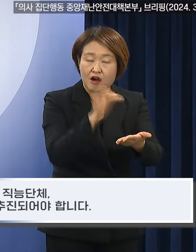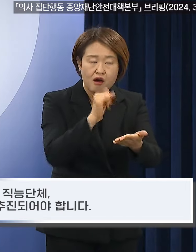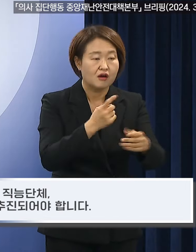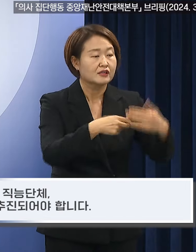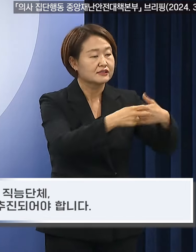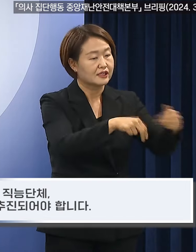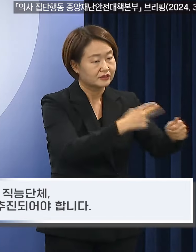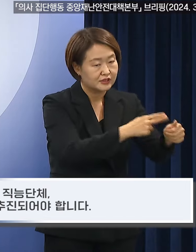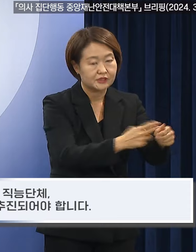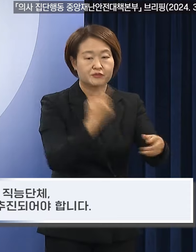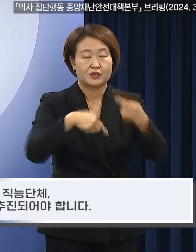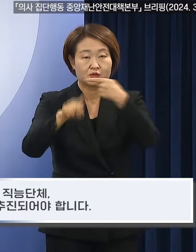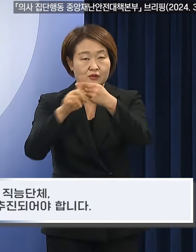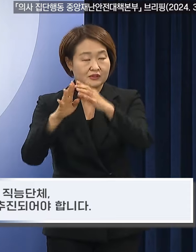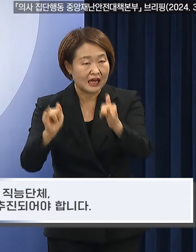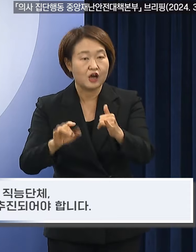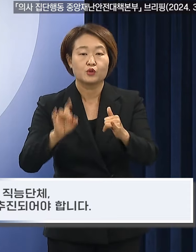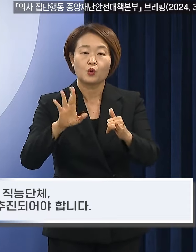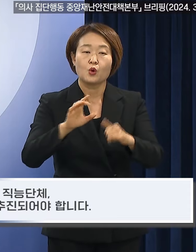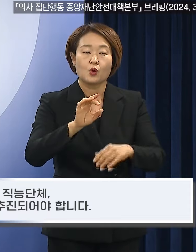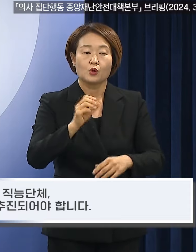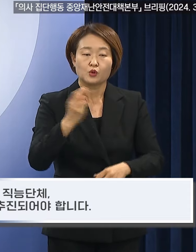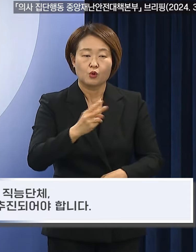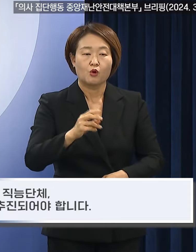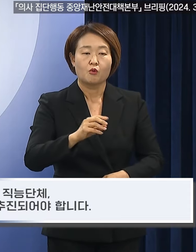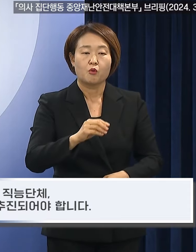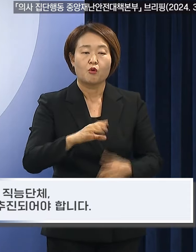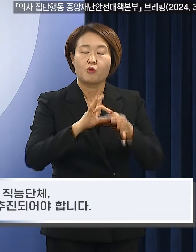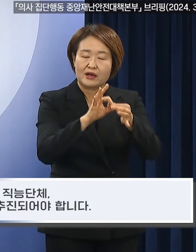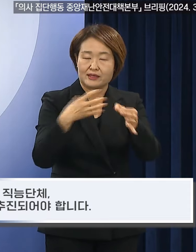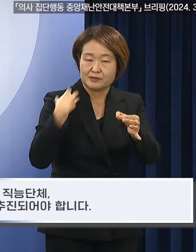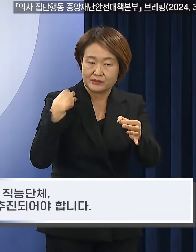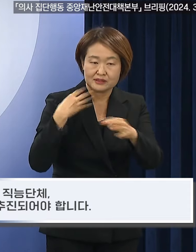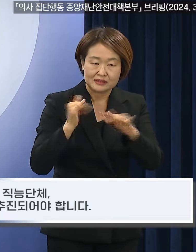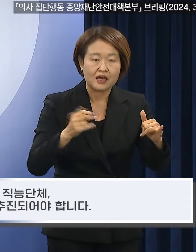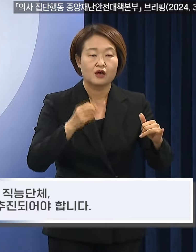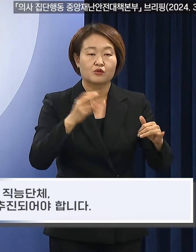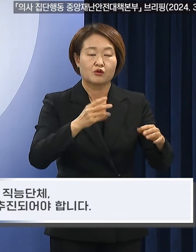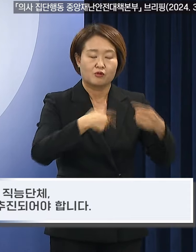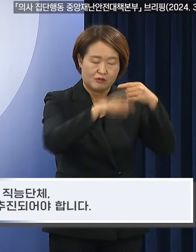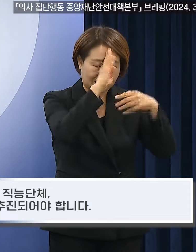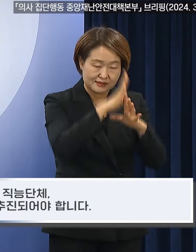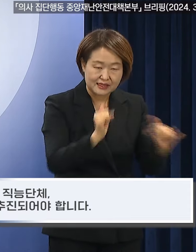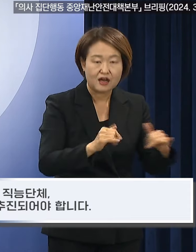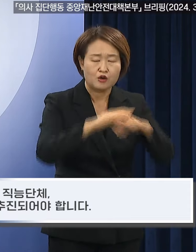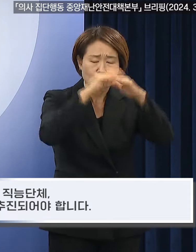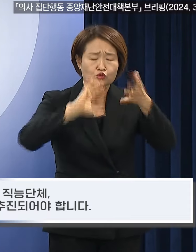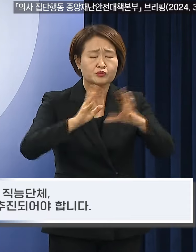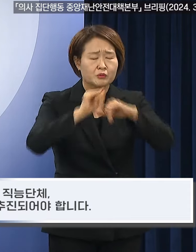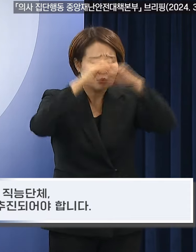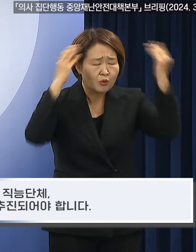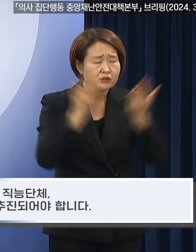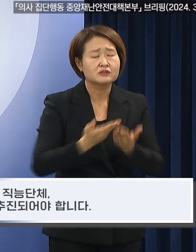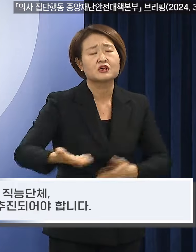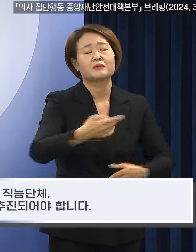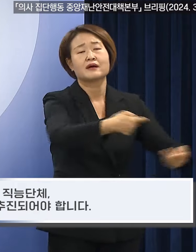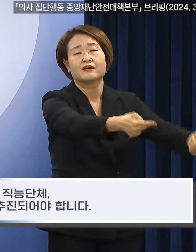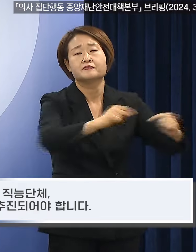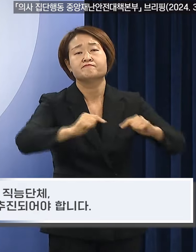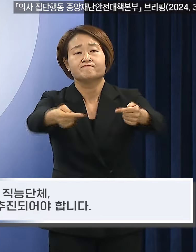의료기사 등 각 직능 당체, 환자, 보건 전문가 등 국민 모두의 참여로